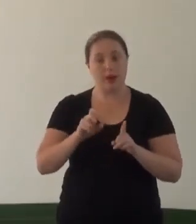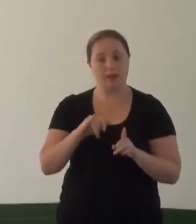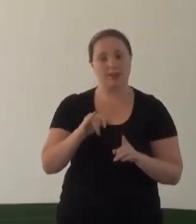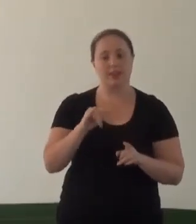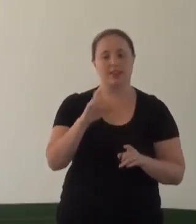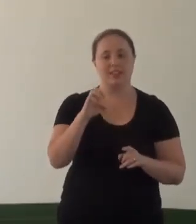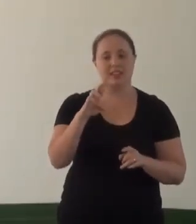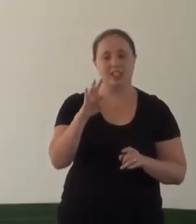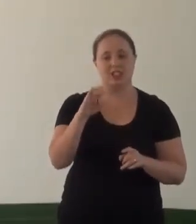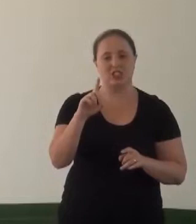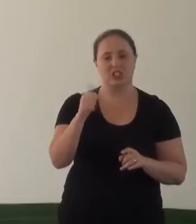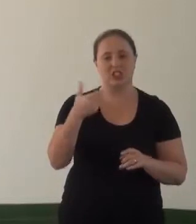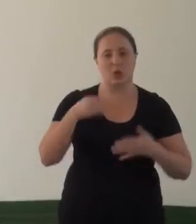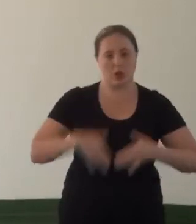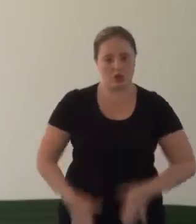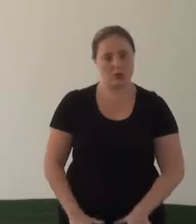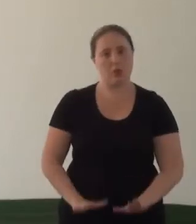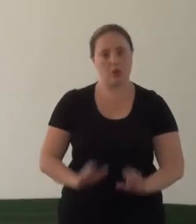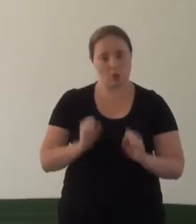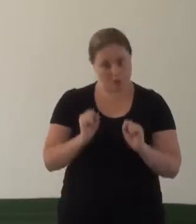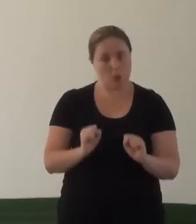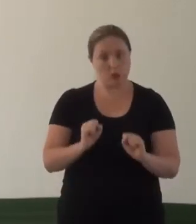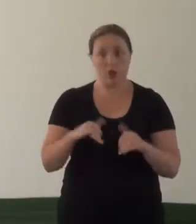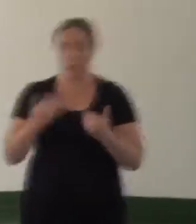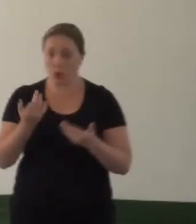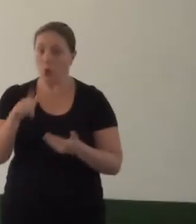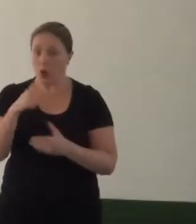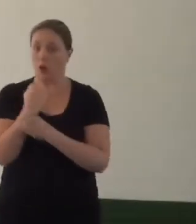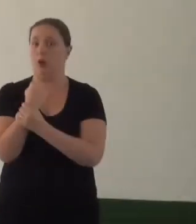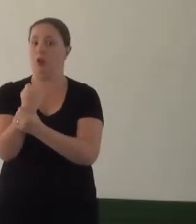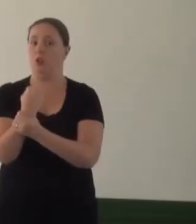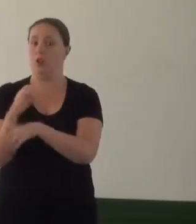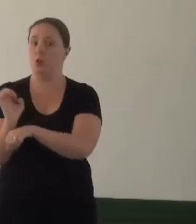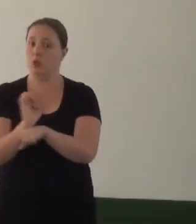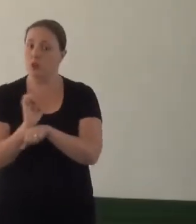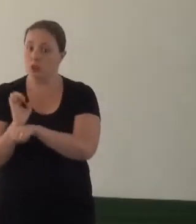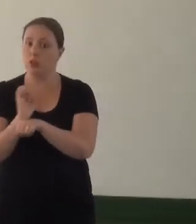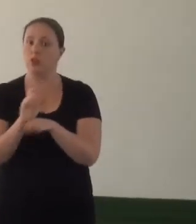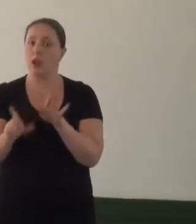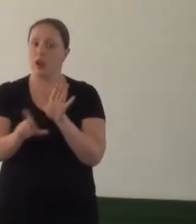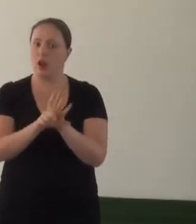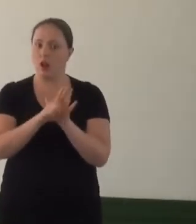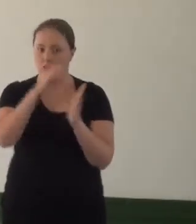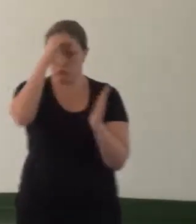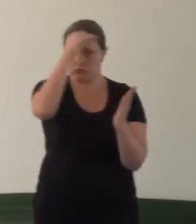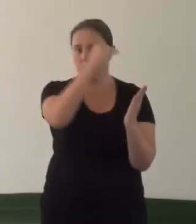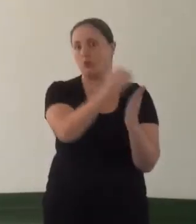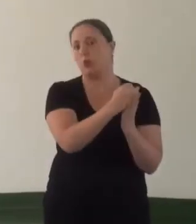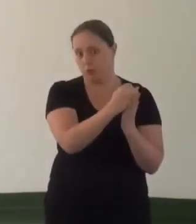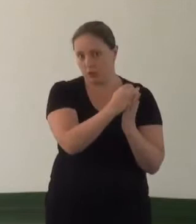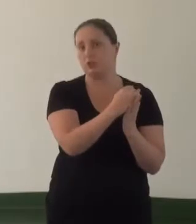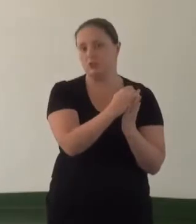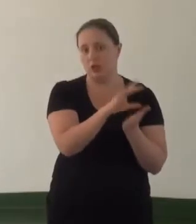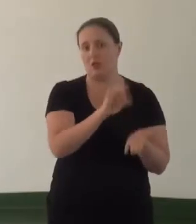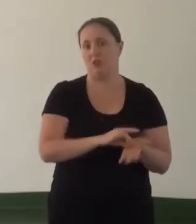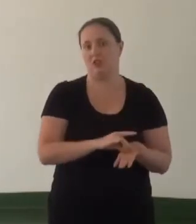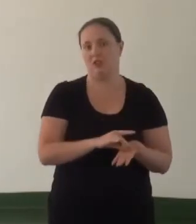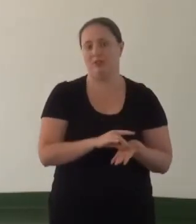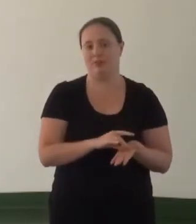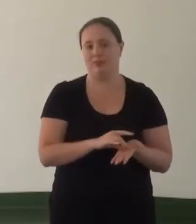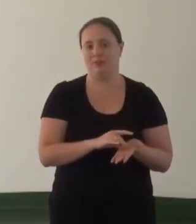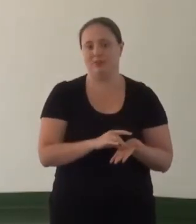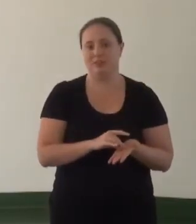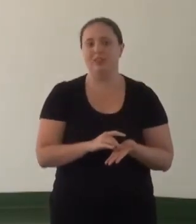a certidão de nascimento. Então, é garantir nos estados que essa lei seja efetiva, né?